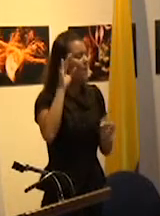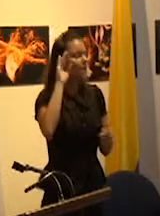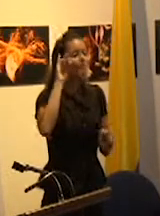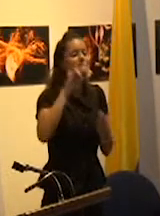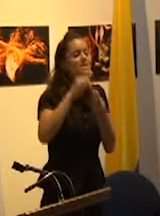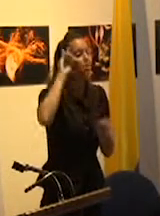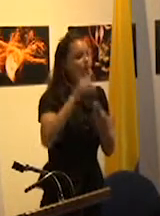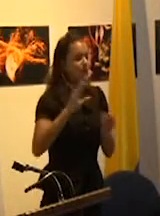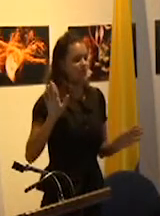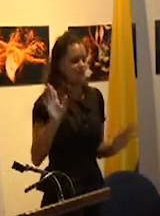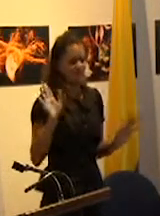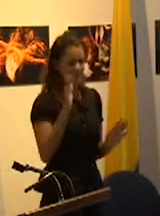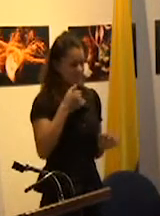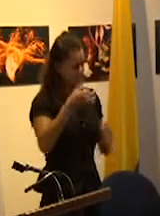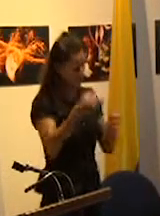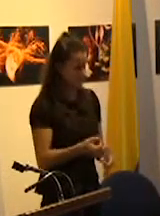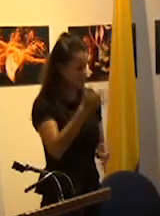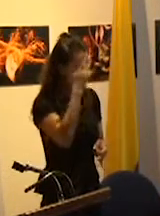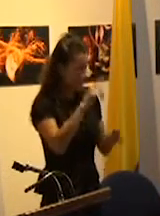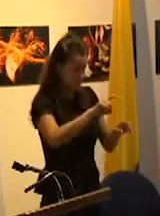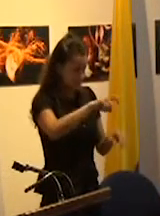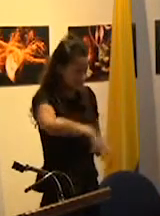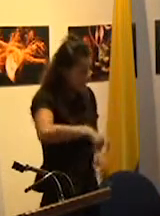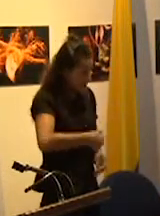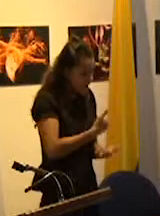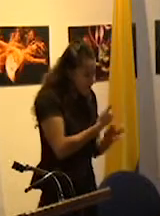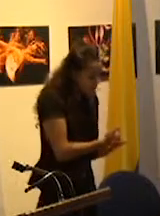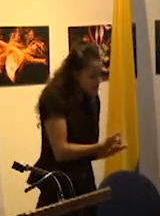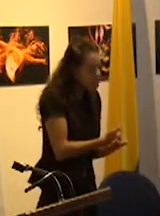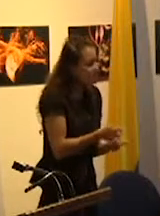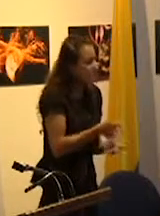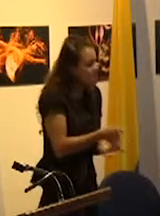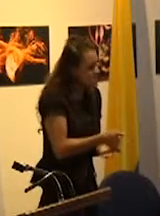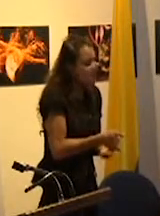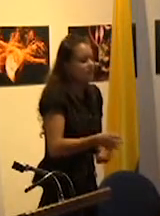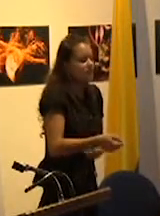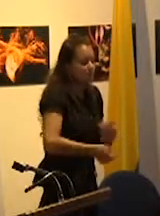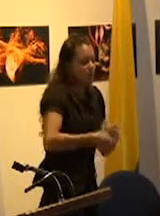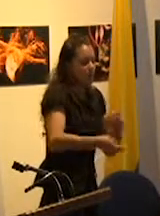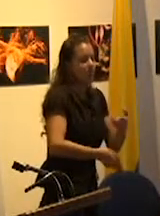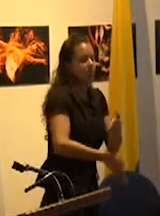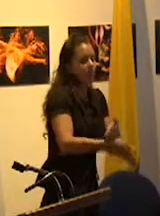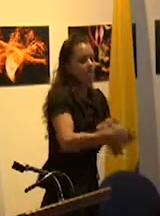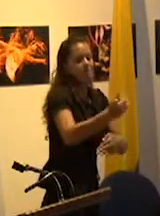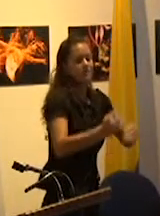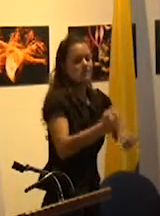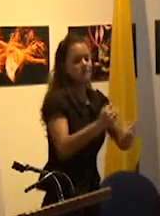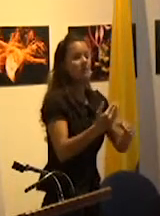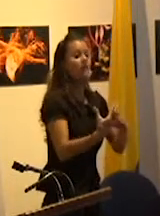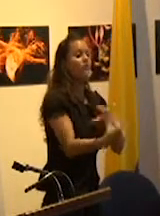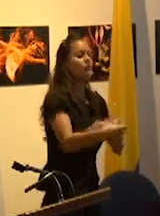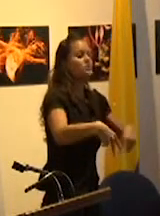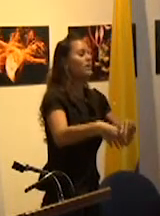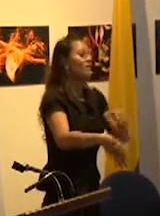porque la escuela reproducía las desigualdades inherentes a la estructuración del espacio social